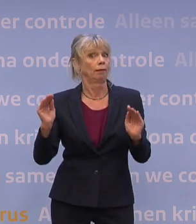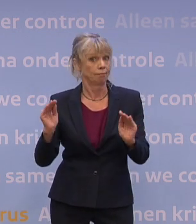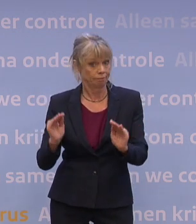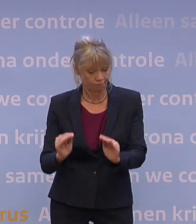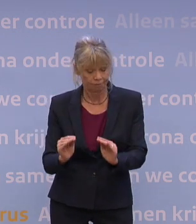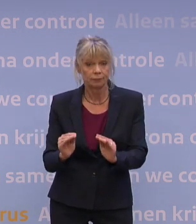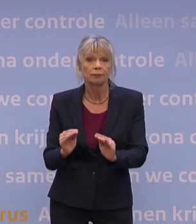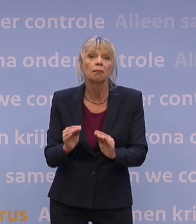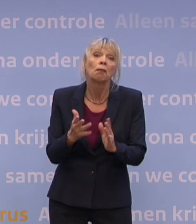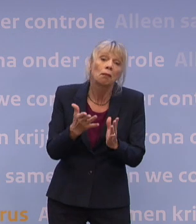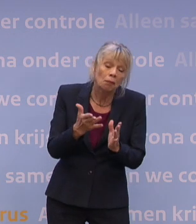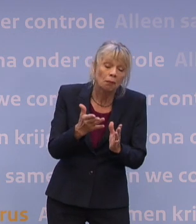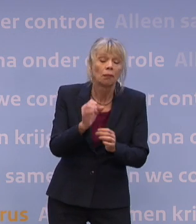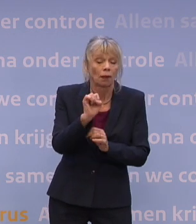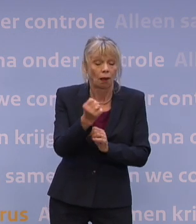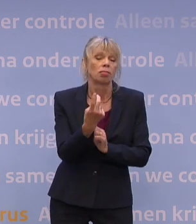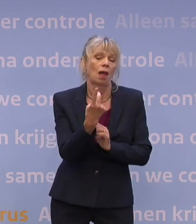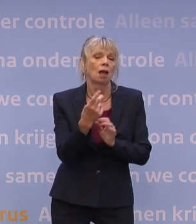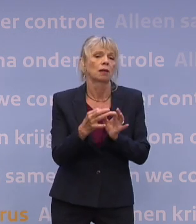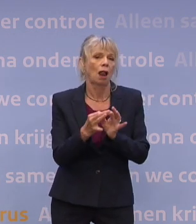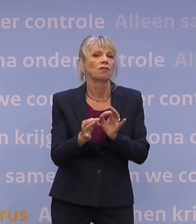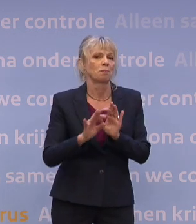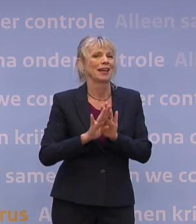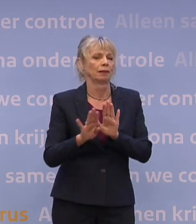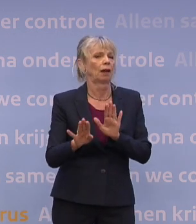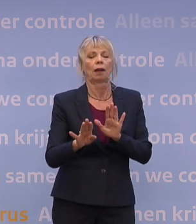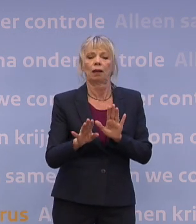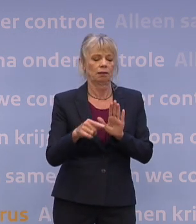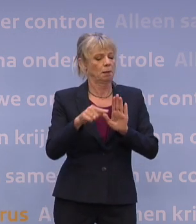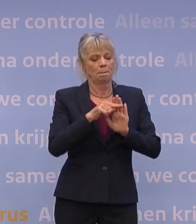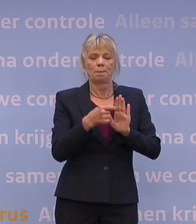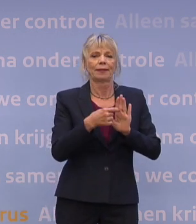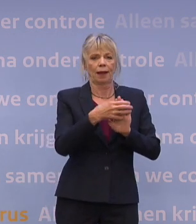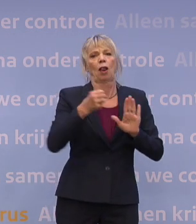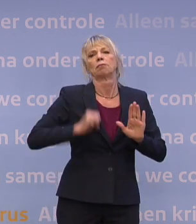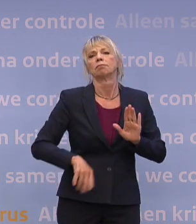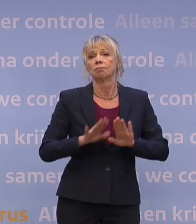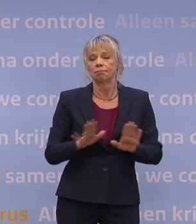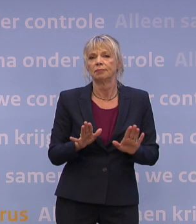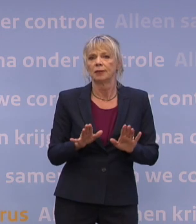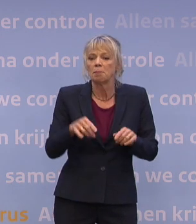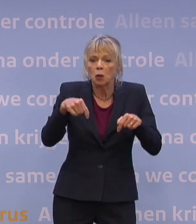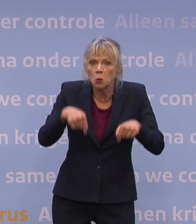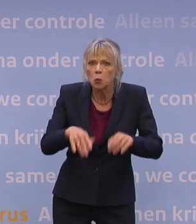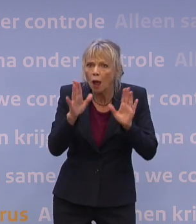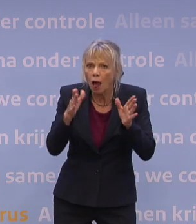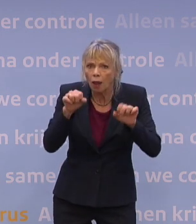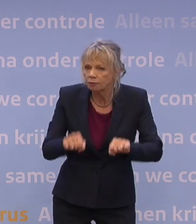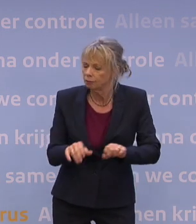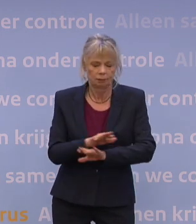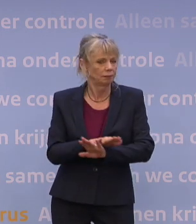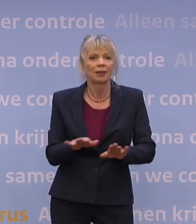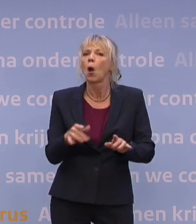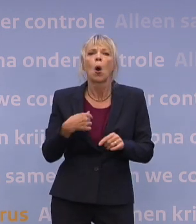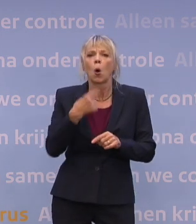dan zou je natuurlijk die anderhalve meter kunnen laten varen. Maar we hebben gezegd dat gaan we niet nu besluiten. We gaan ook niet nu zeggen het zal